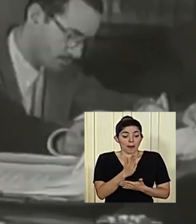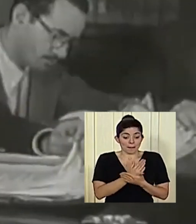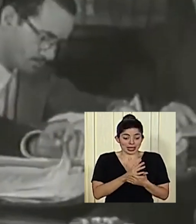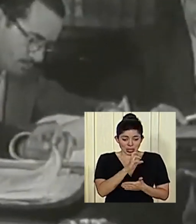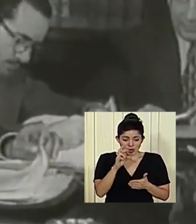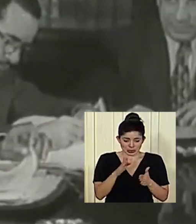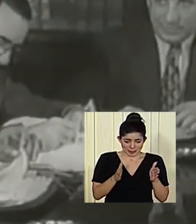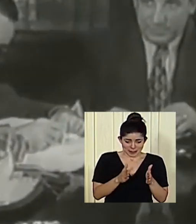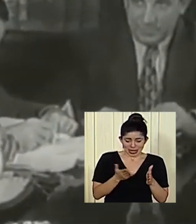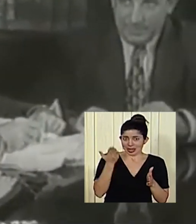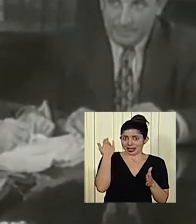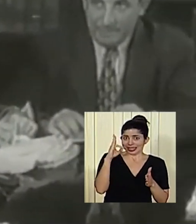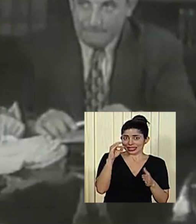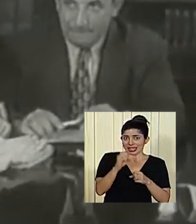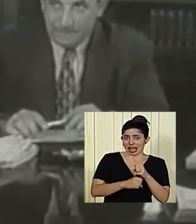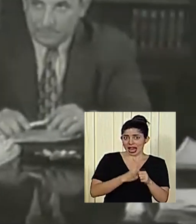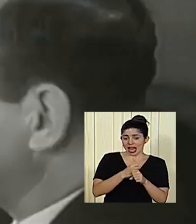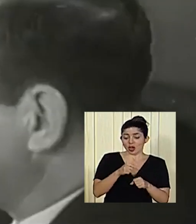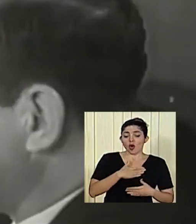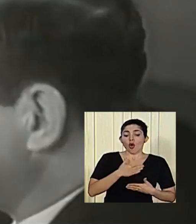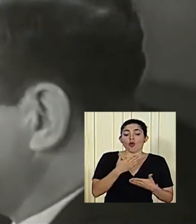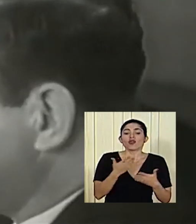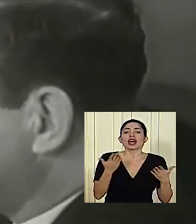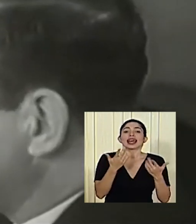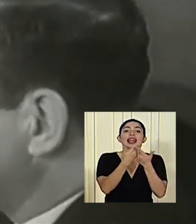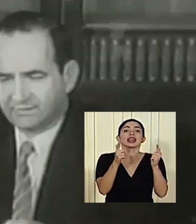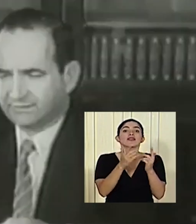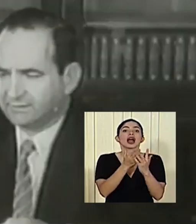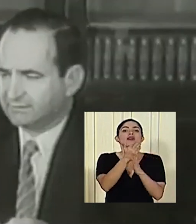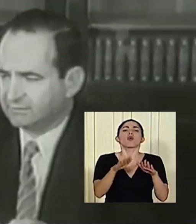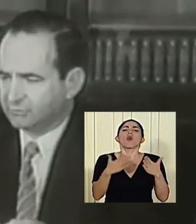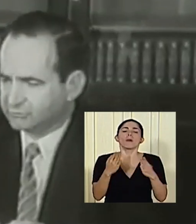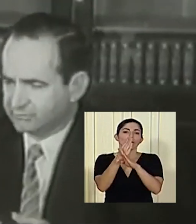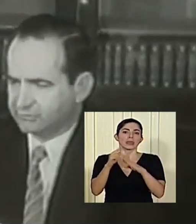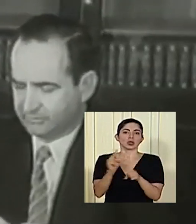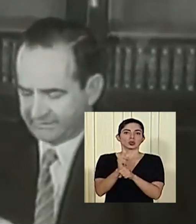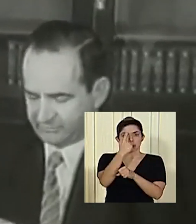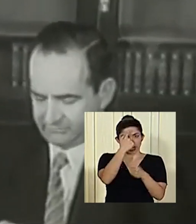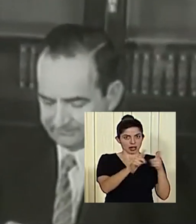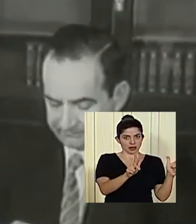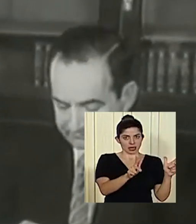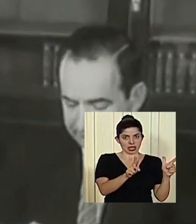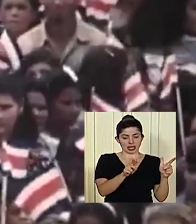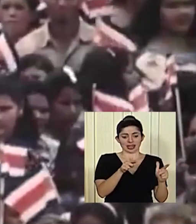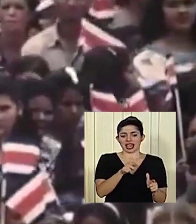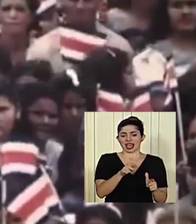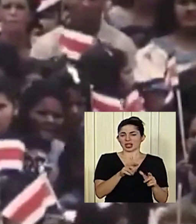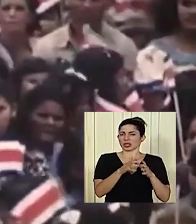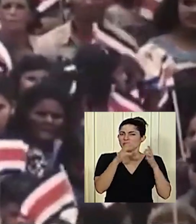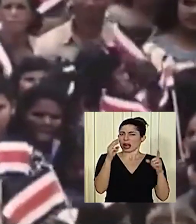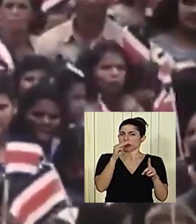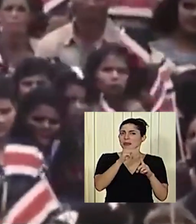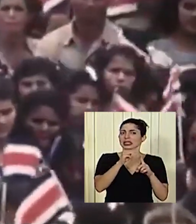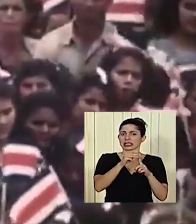Rica, hace 70 años, era el ofrecimiento de la liberación a través de la paz. Y ese fue el gran mensaje